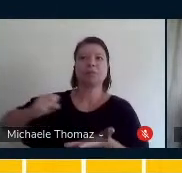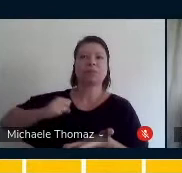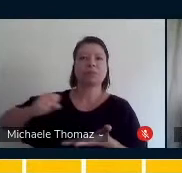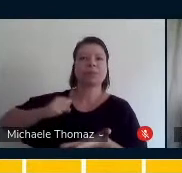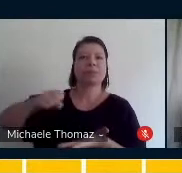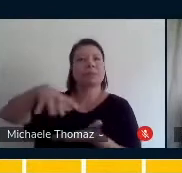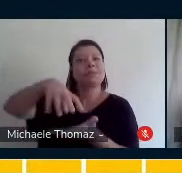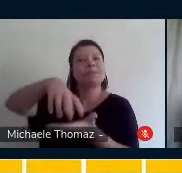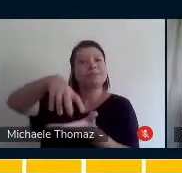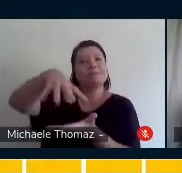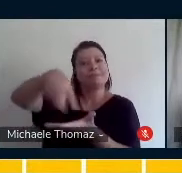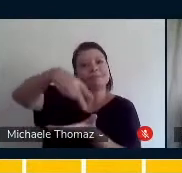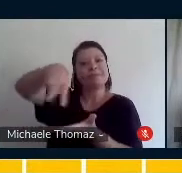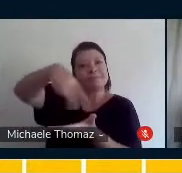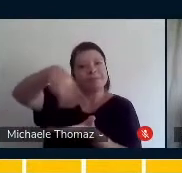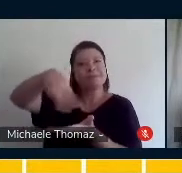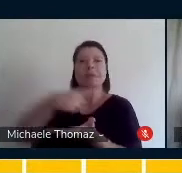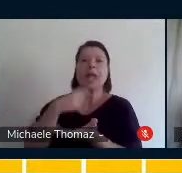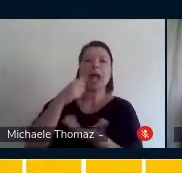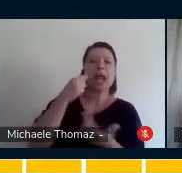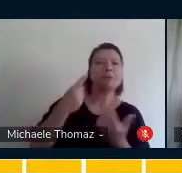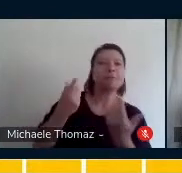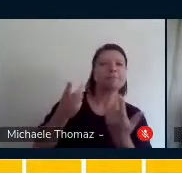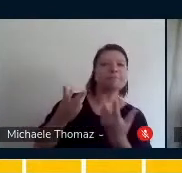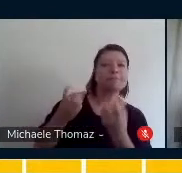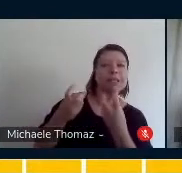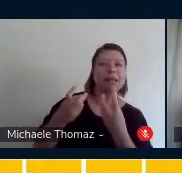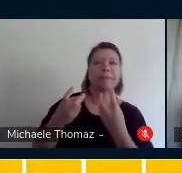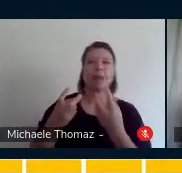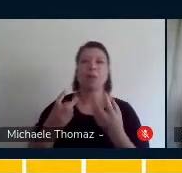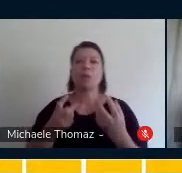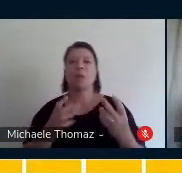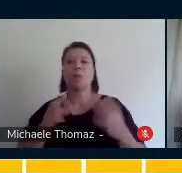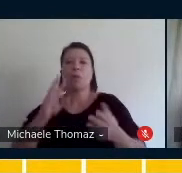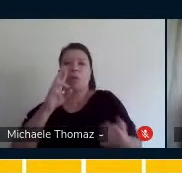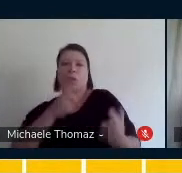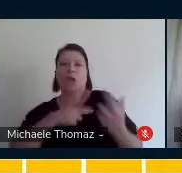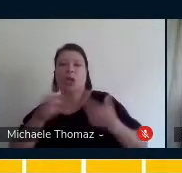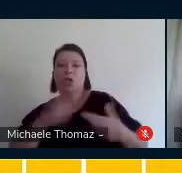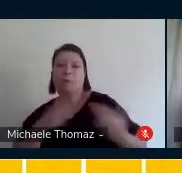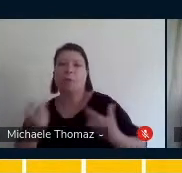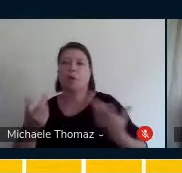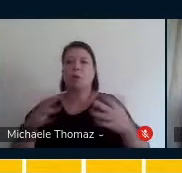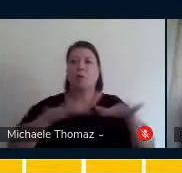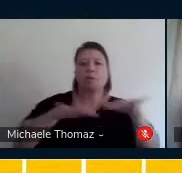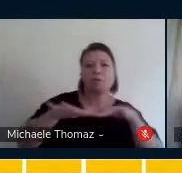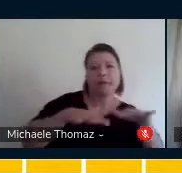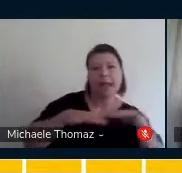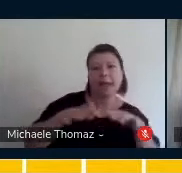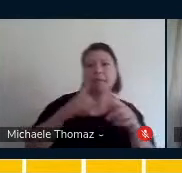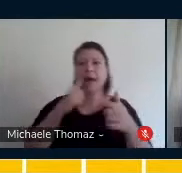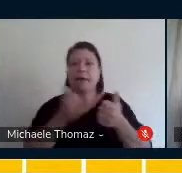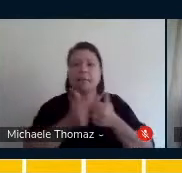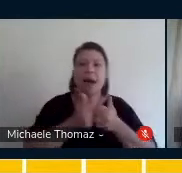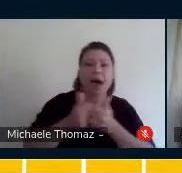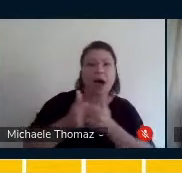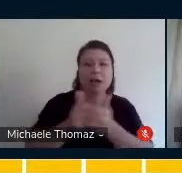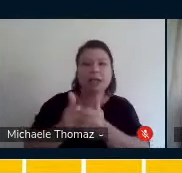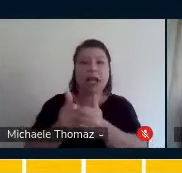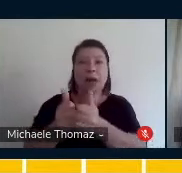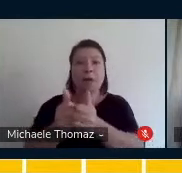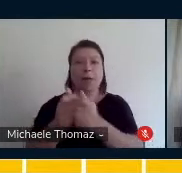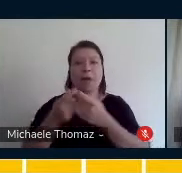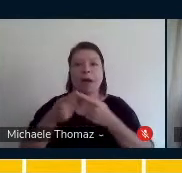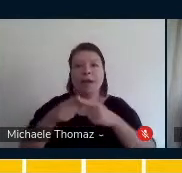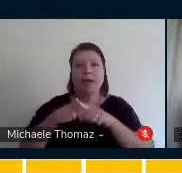percepção do ritmo com a imitação do movimento e a gente sempre nesses processos está considerando as experiências